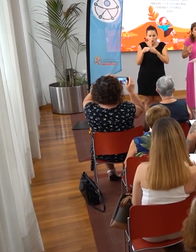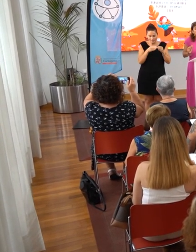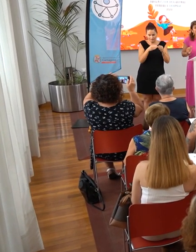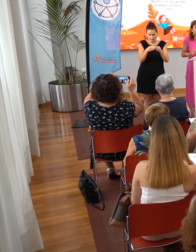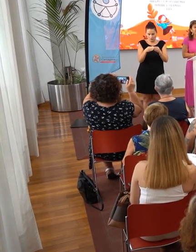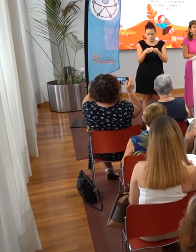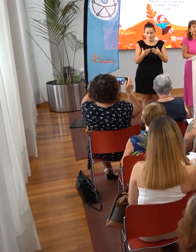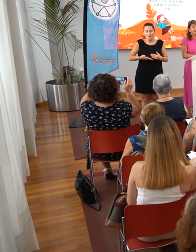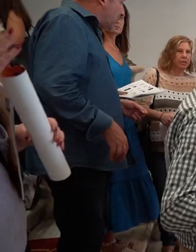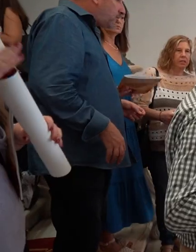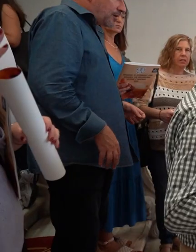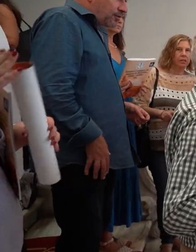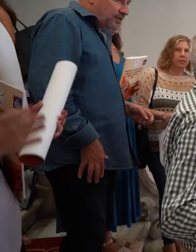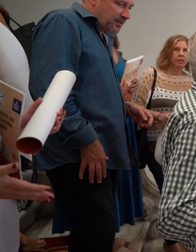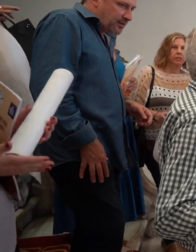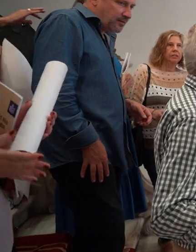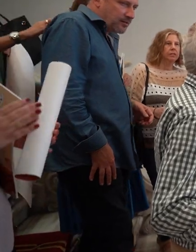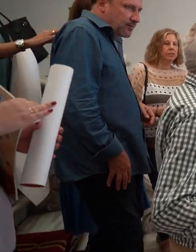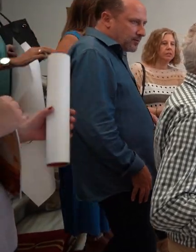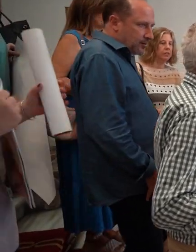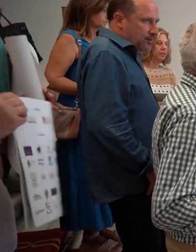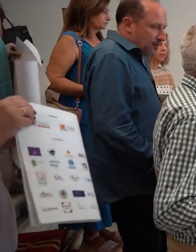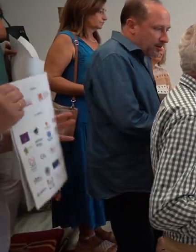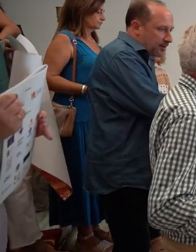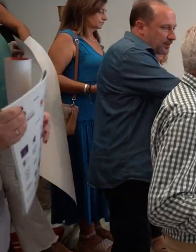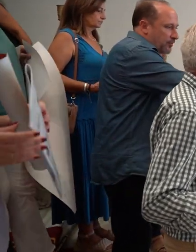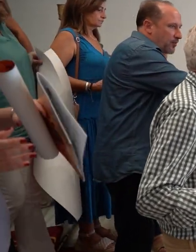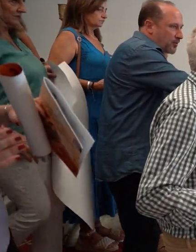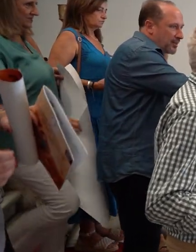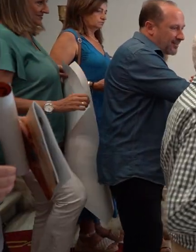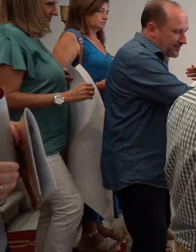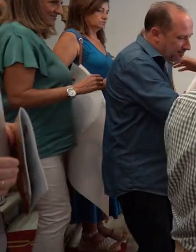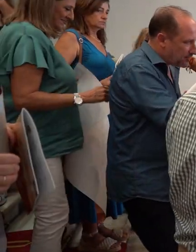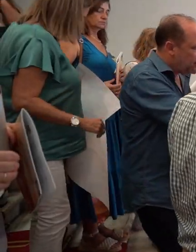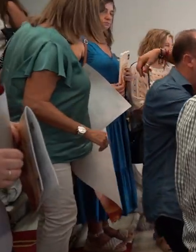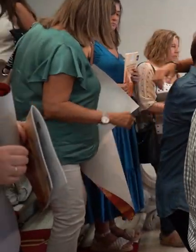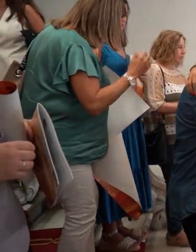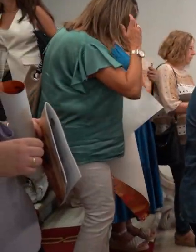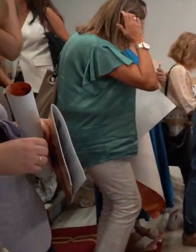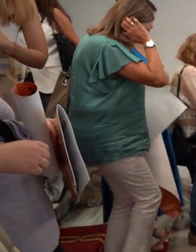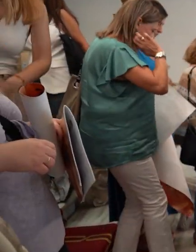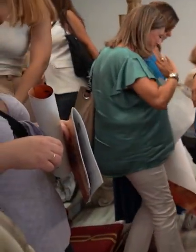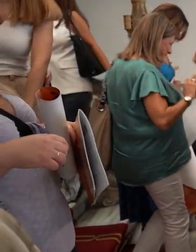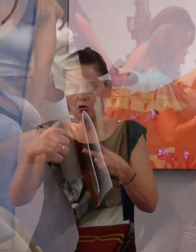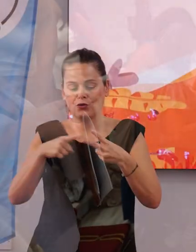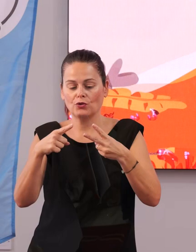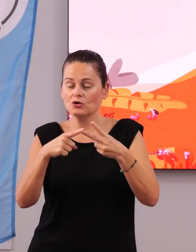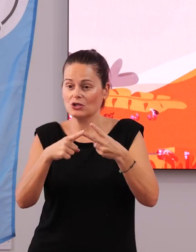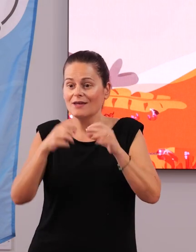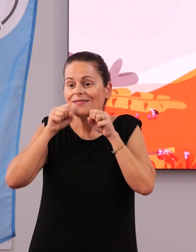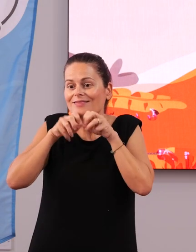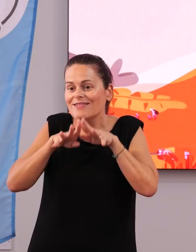Lo importante de esta programación del trimestre es, uno, dar visibilidad a todo lo que estáis haciendo. Dos, dar